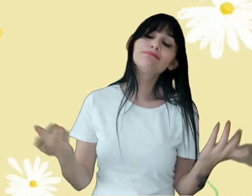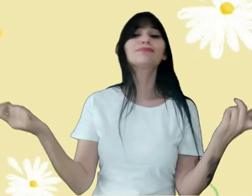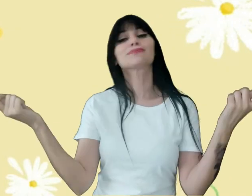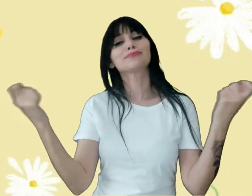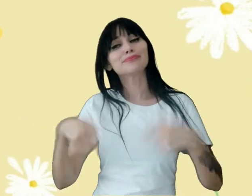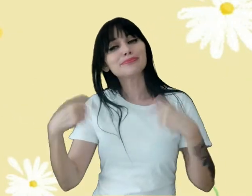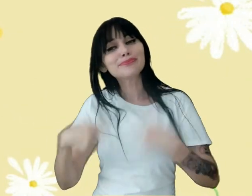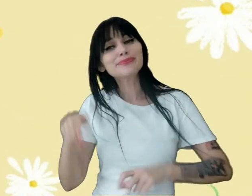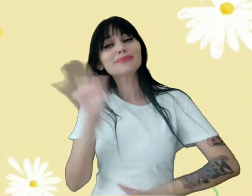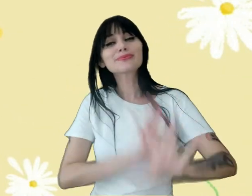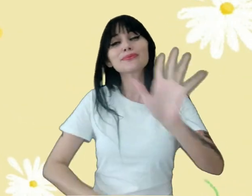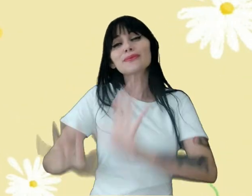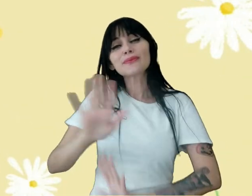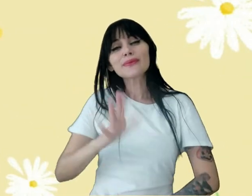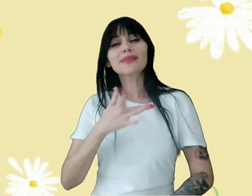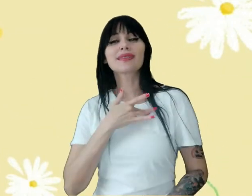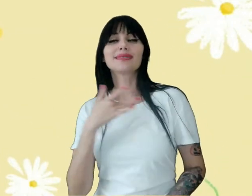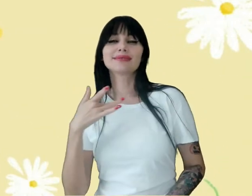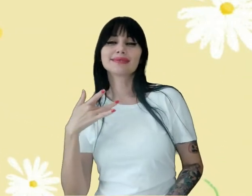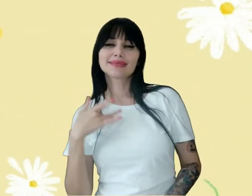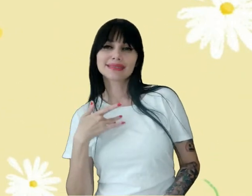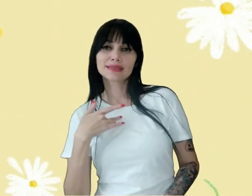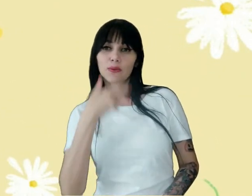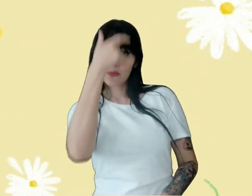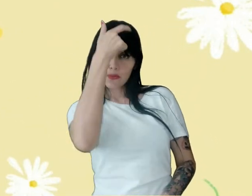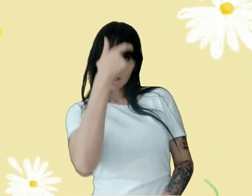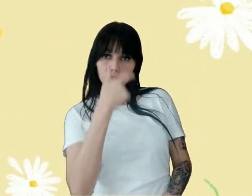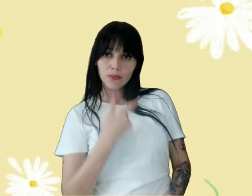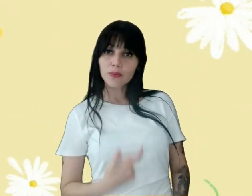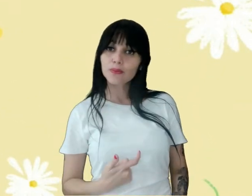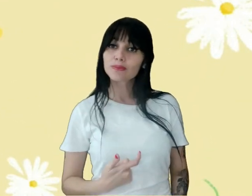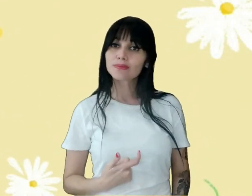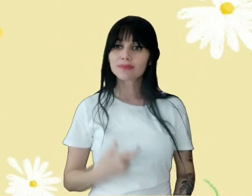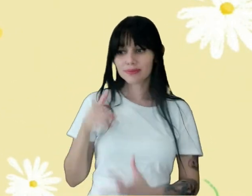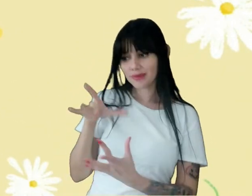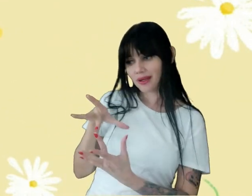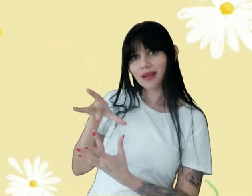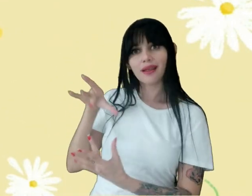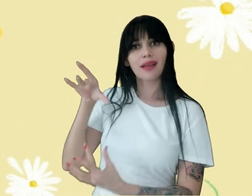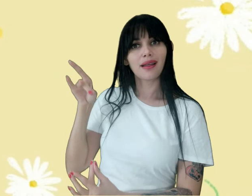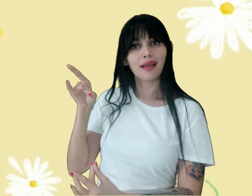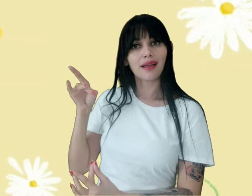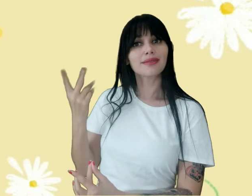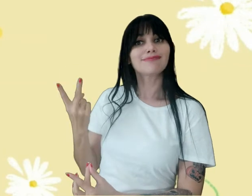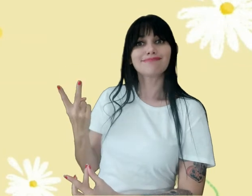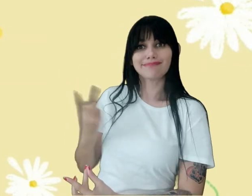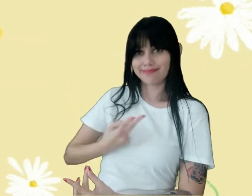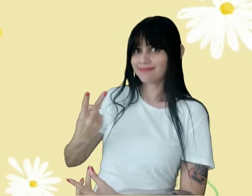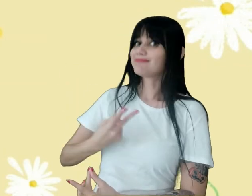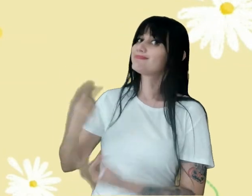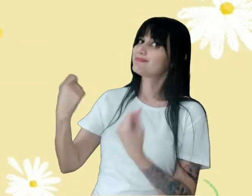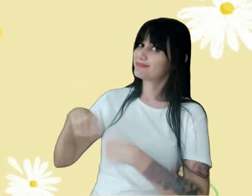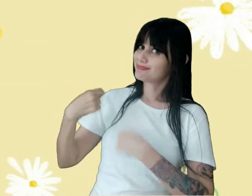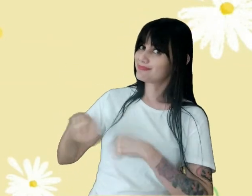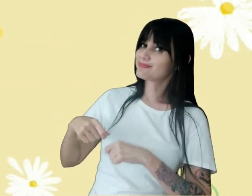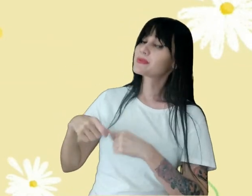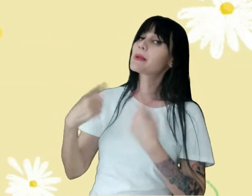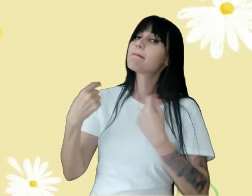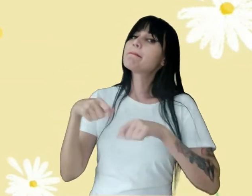cuidar Da saúde Tanto do corpo Quanto do espírito Devemos buscar Os